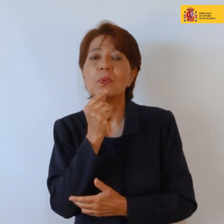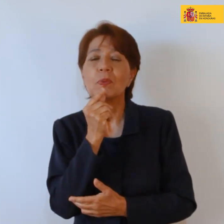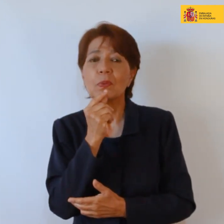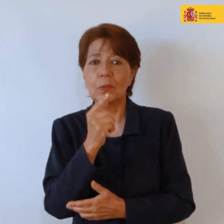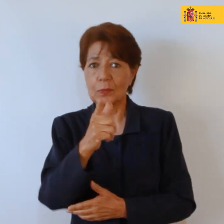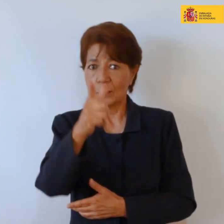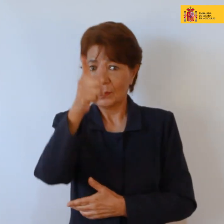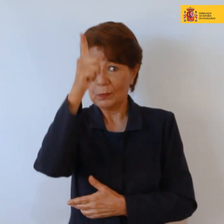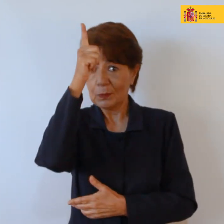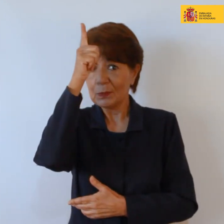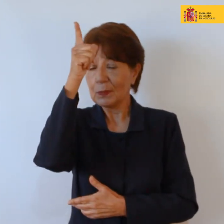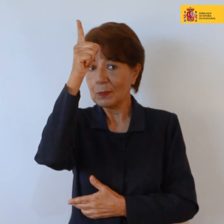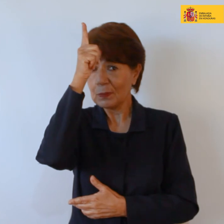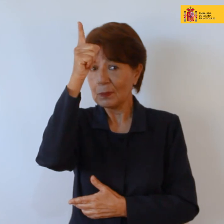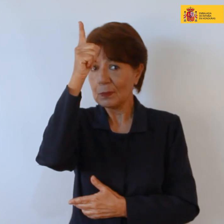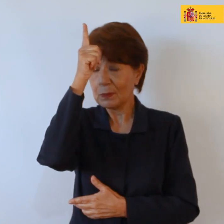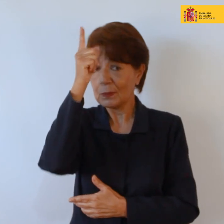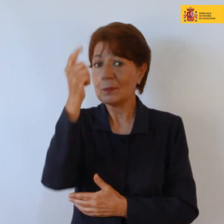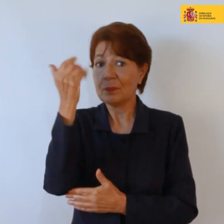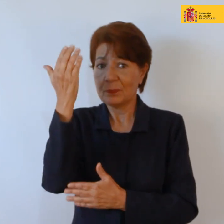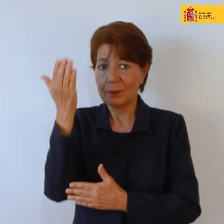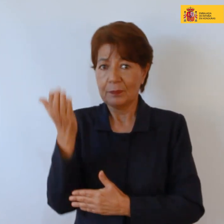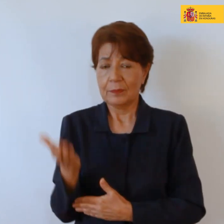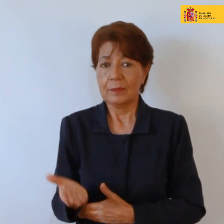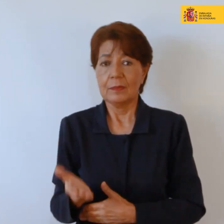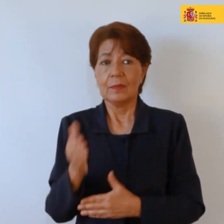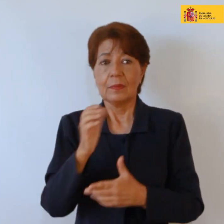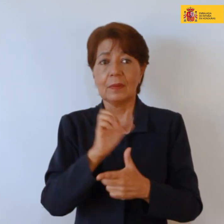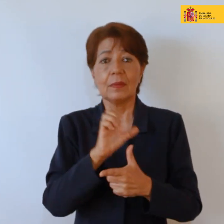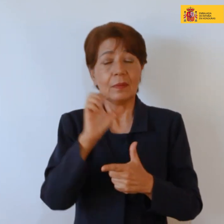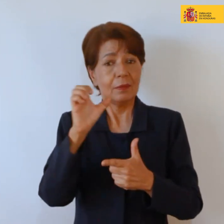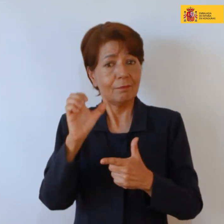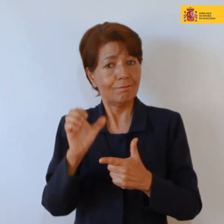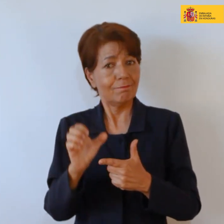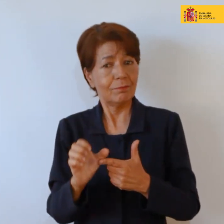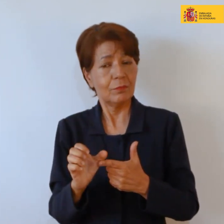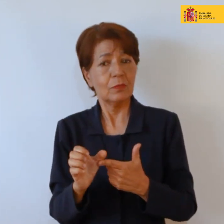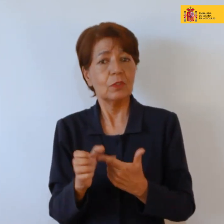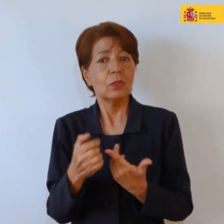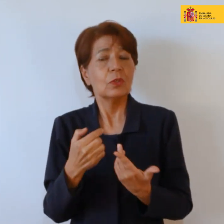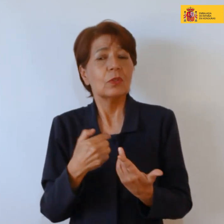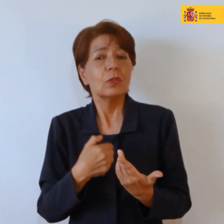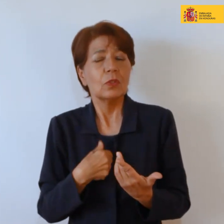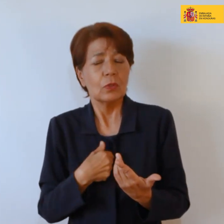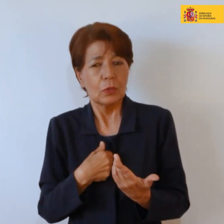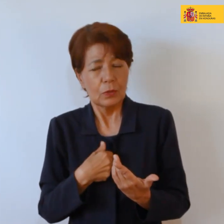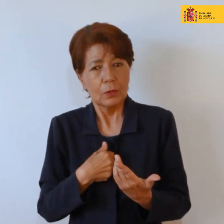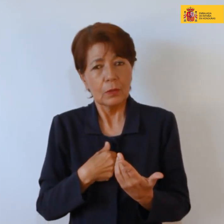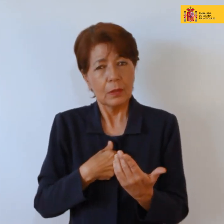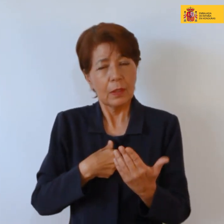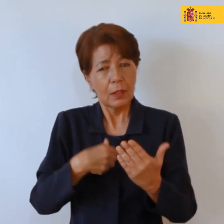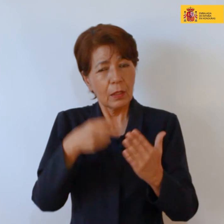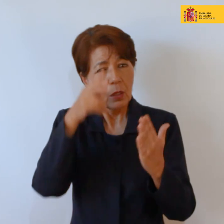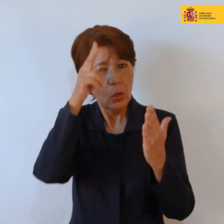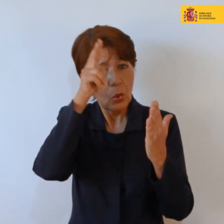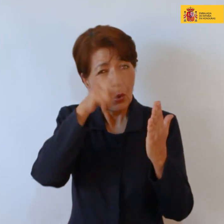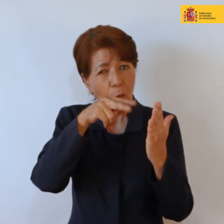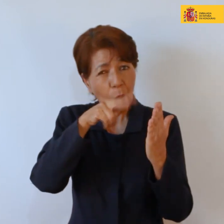con el cacique Lempira entonces lo que he encontrado de la historia acerca de esta